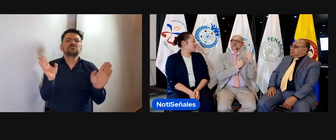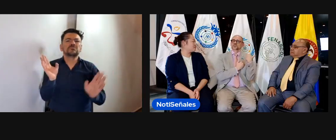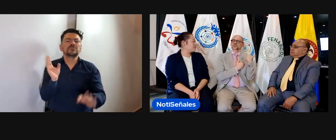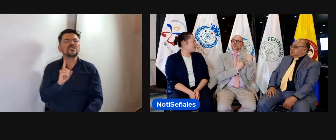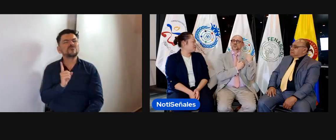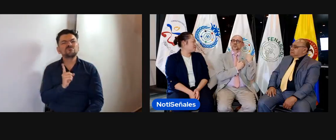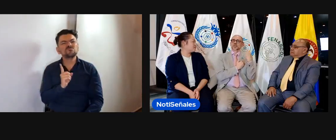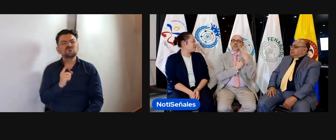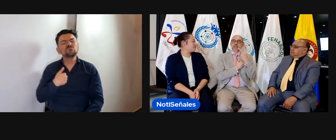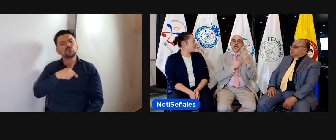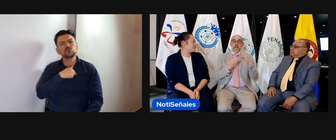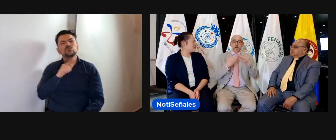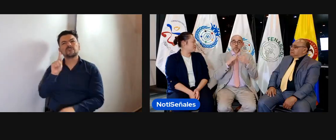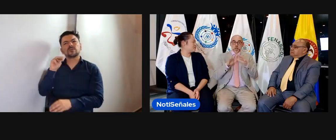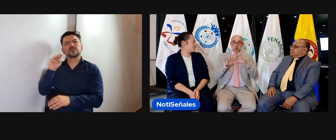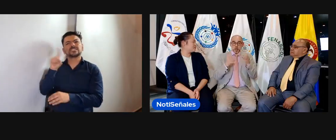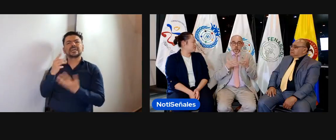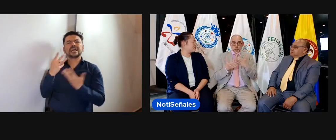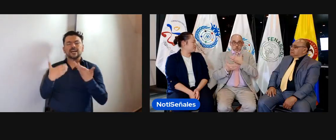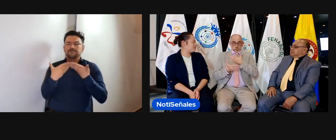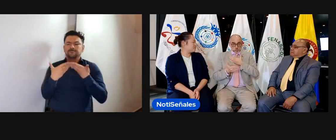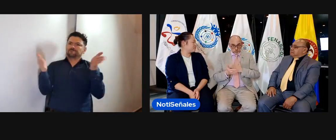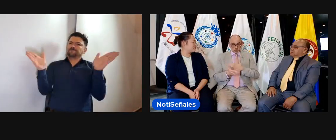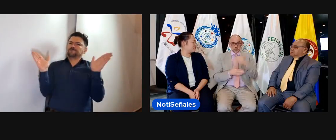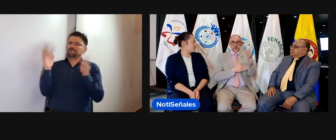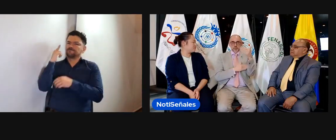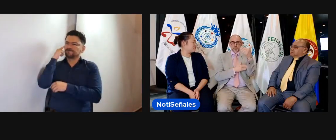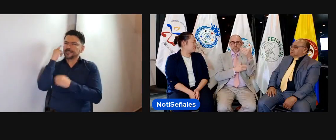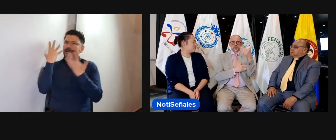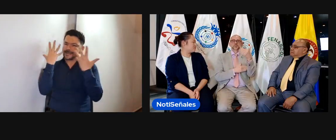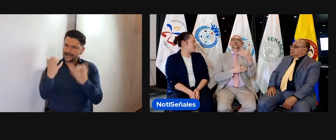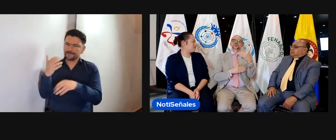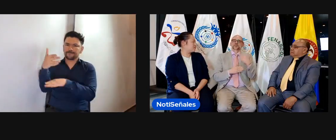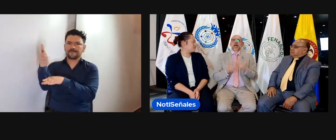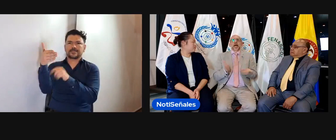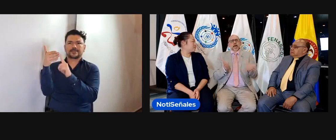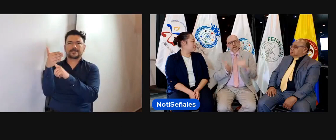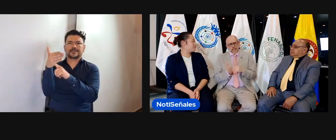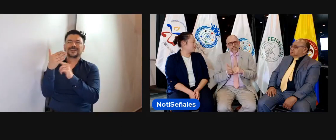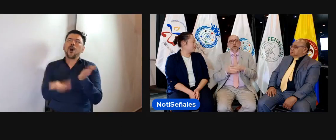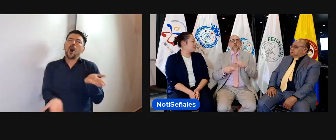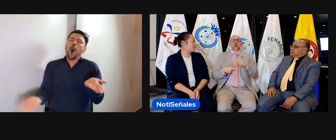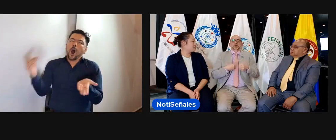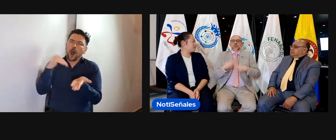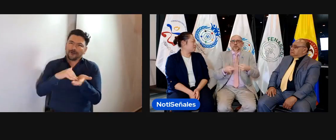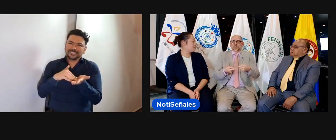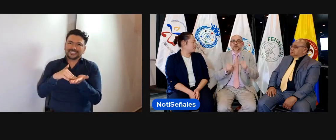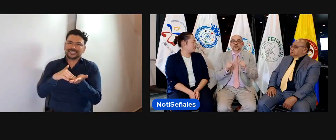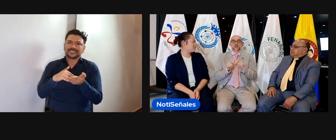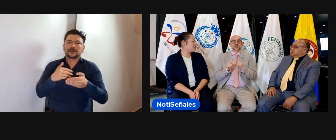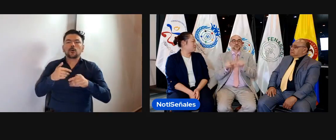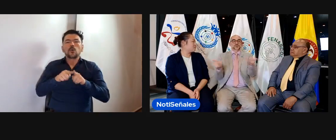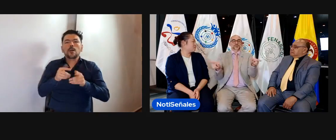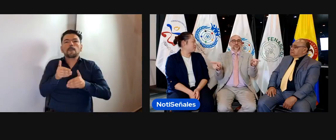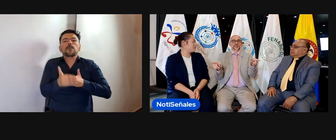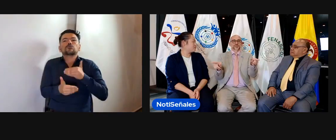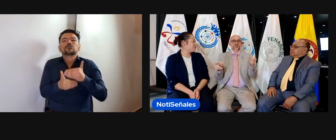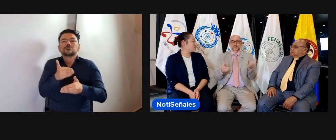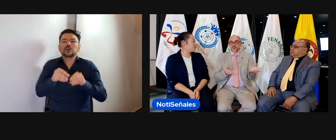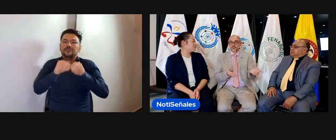que esté haciendo ojos ciegos a esta situación, sino que si hay grupos, si hay